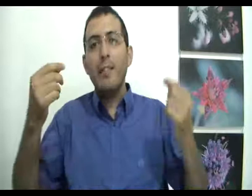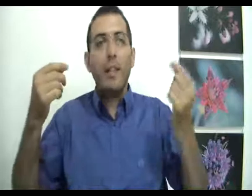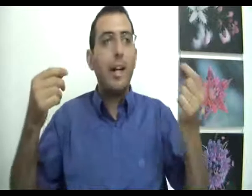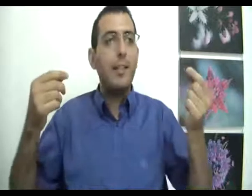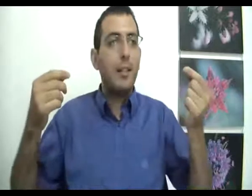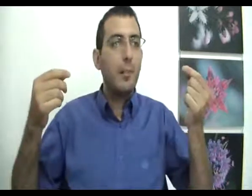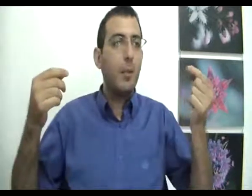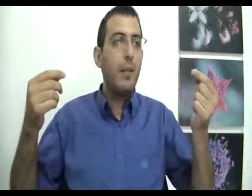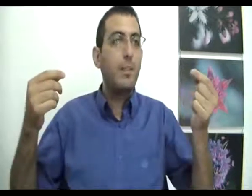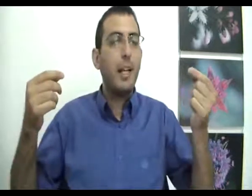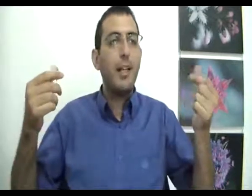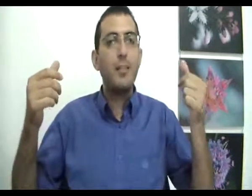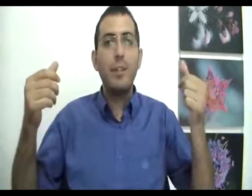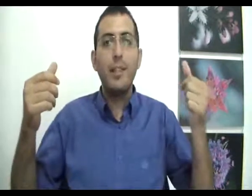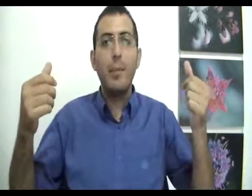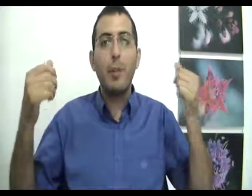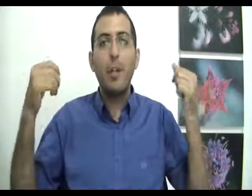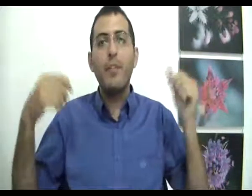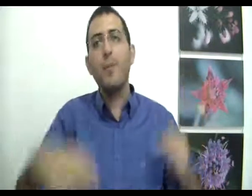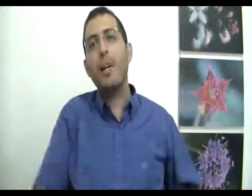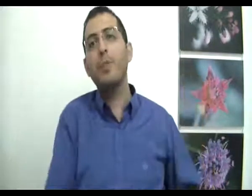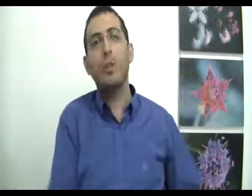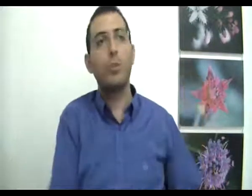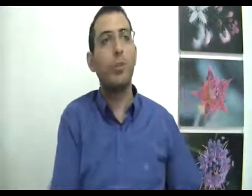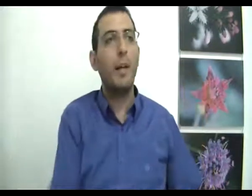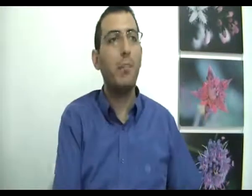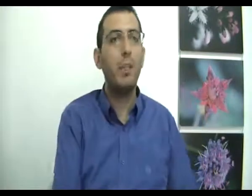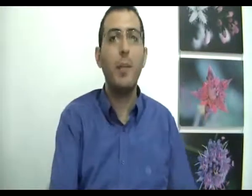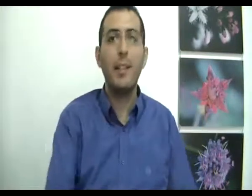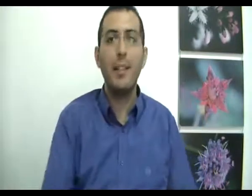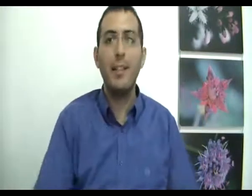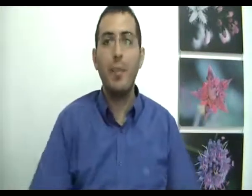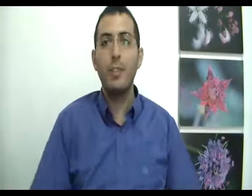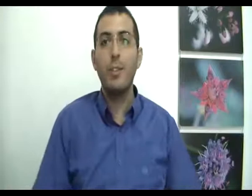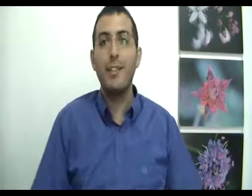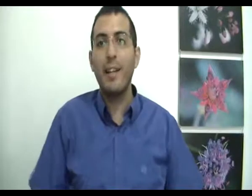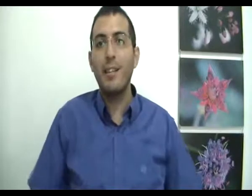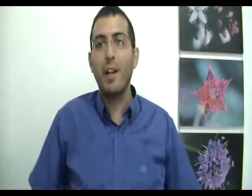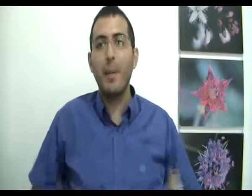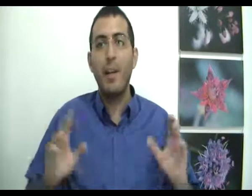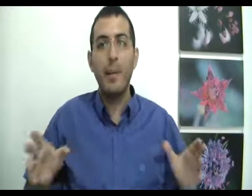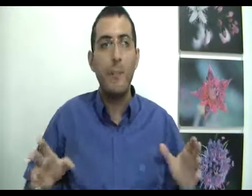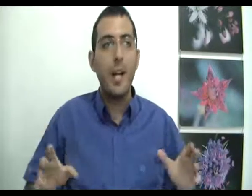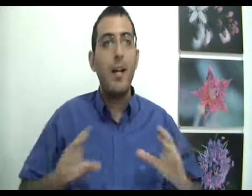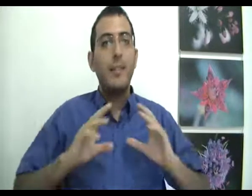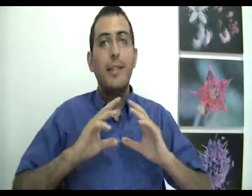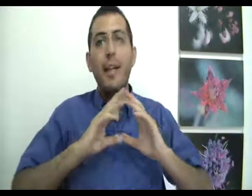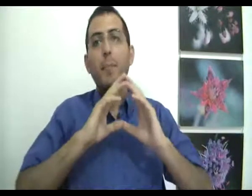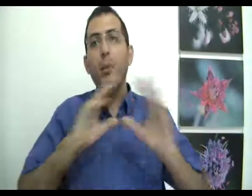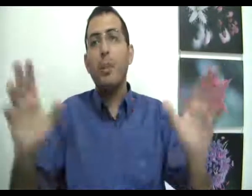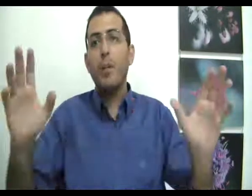ואחד בעולם צריך לנסות להיזכר בכל הדברים הרעים שקרו לו זאת אומרת מי שלימד את האדם לנסות להדחיק את הדברים הרעים זה מישהו שאין